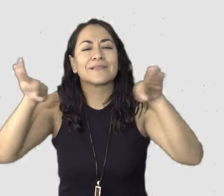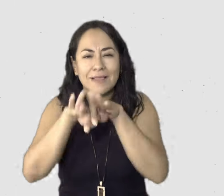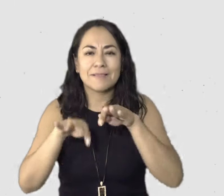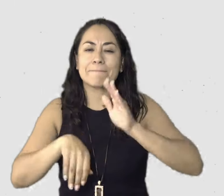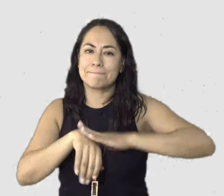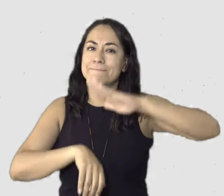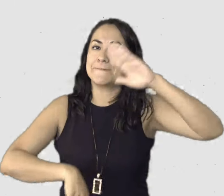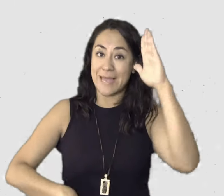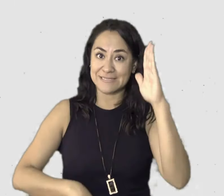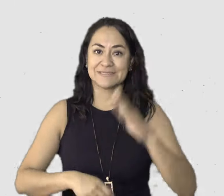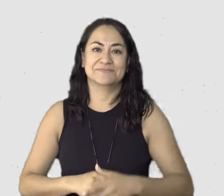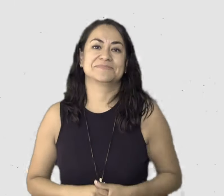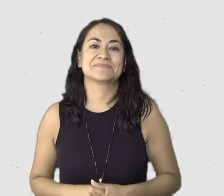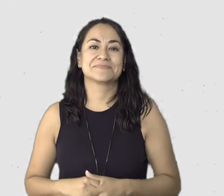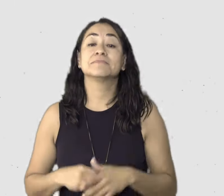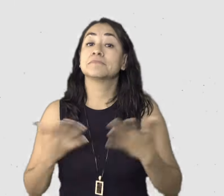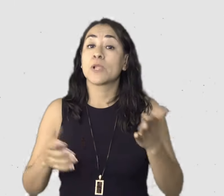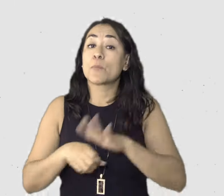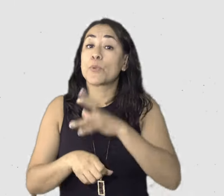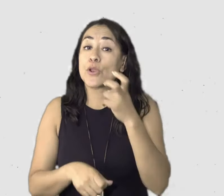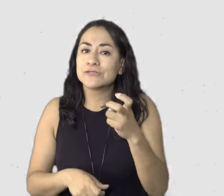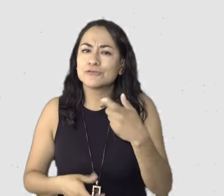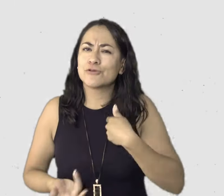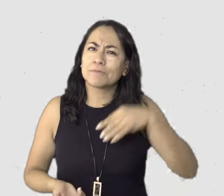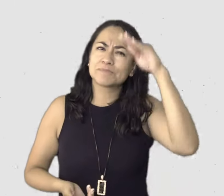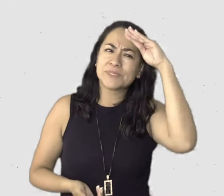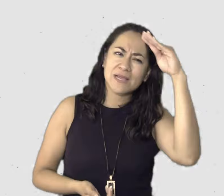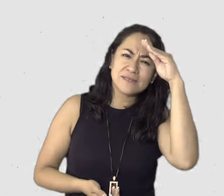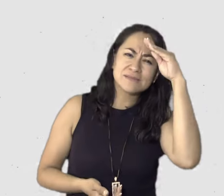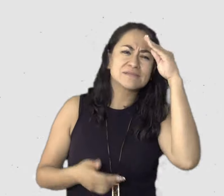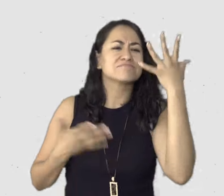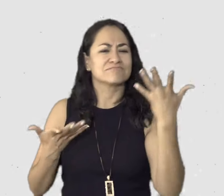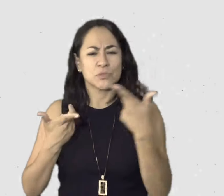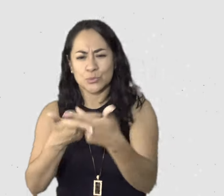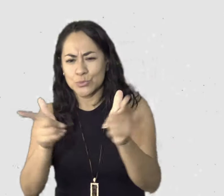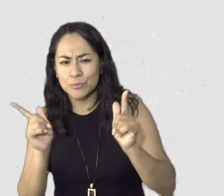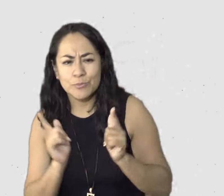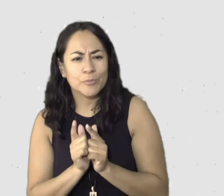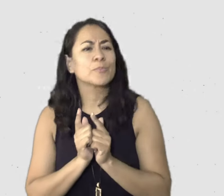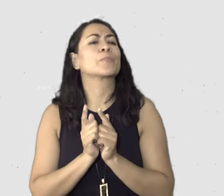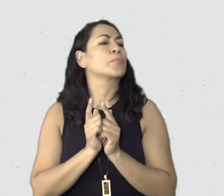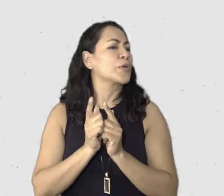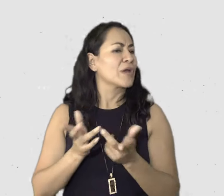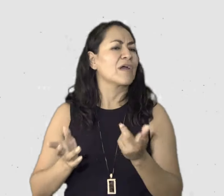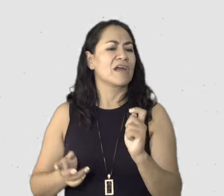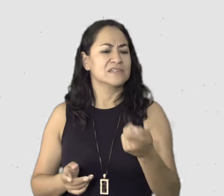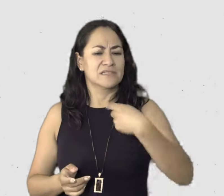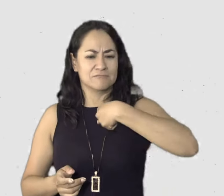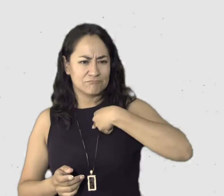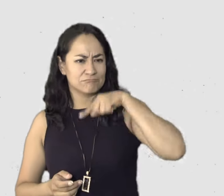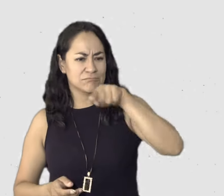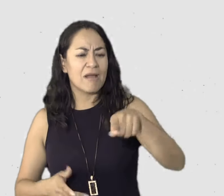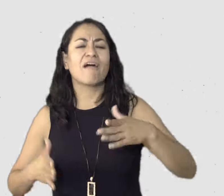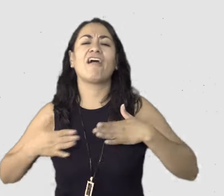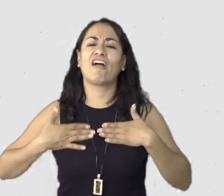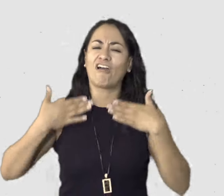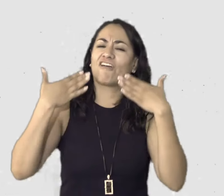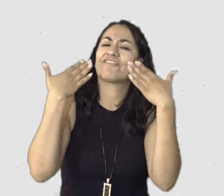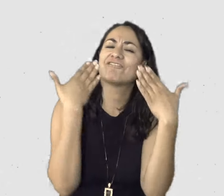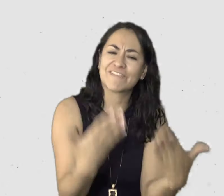que, yo creo que estos, estos, estos momentos y estos lugares con, con personas que tú mismo, mismo buscas y